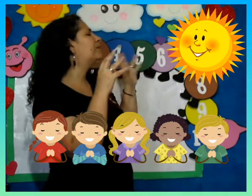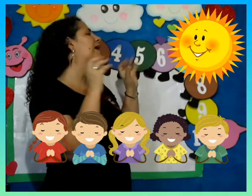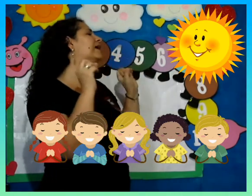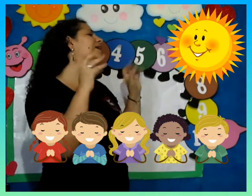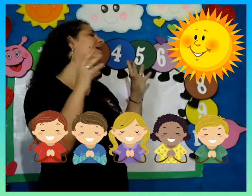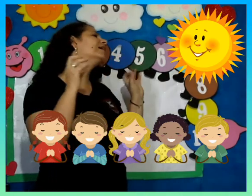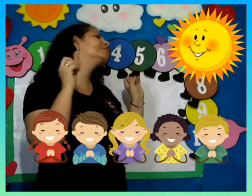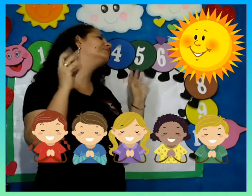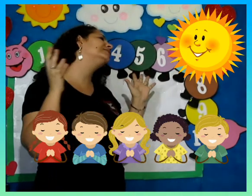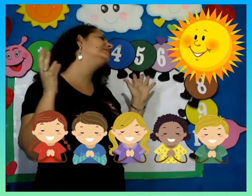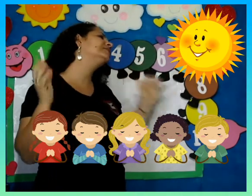Ai,